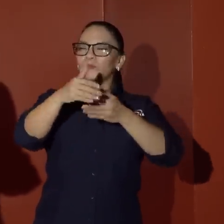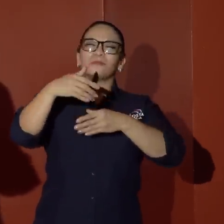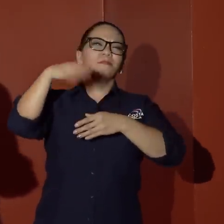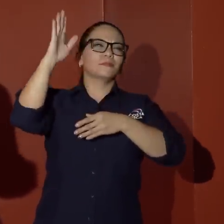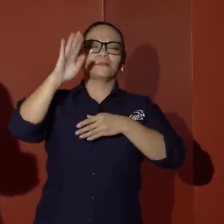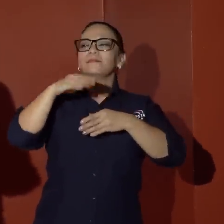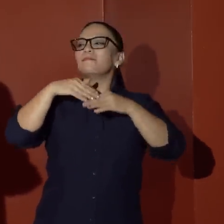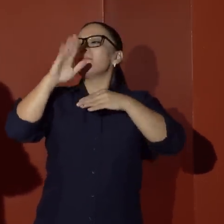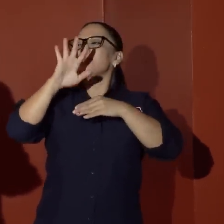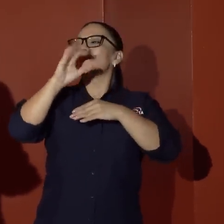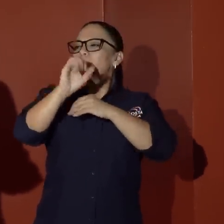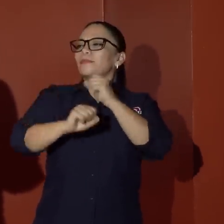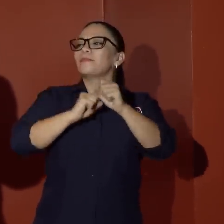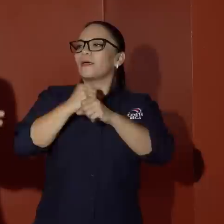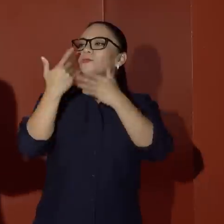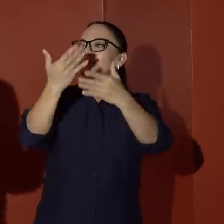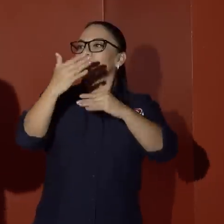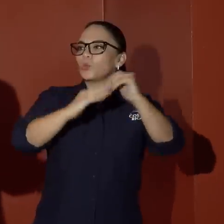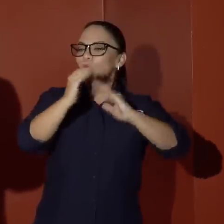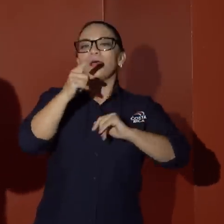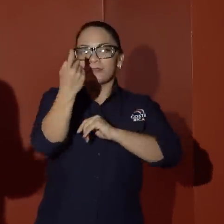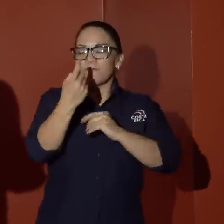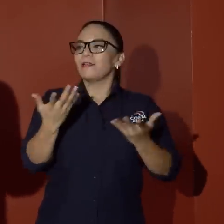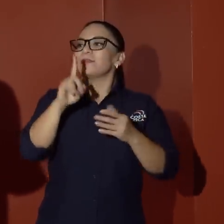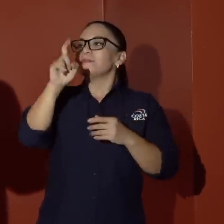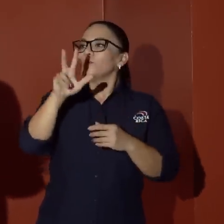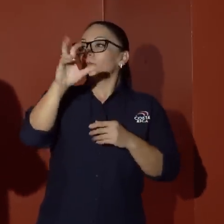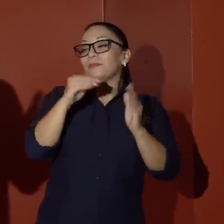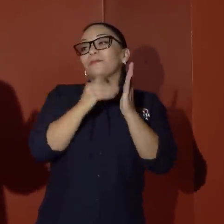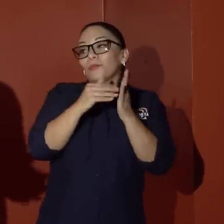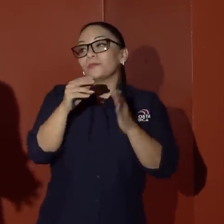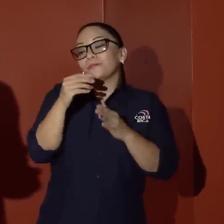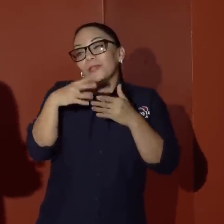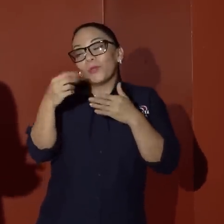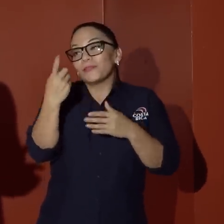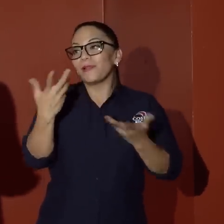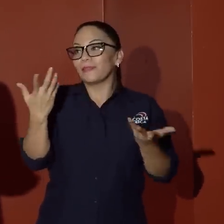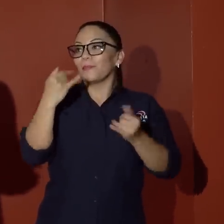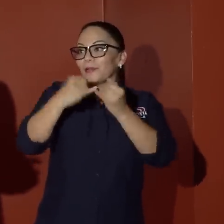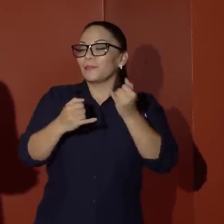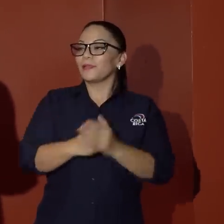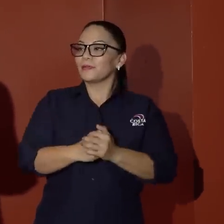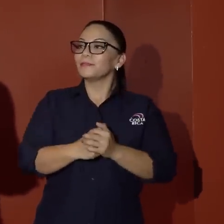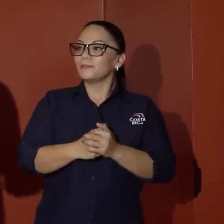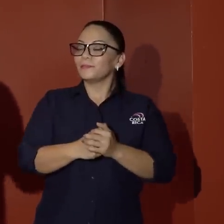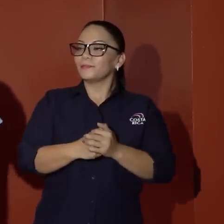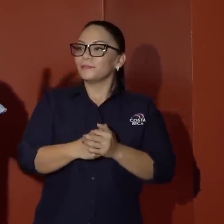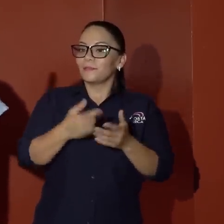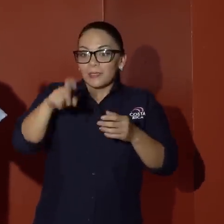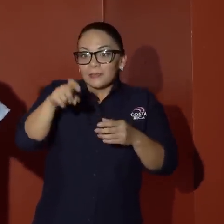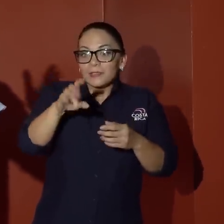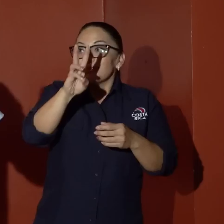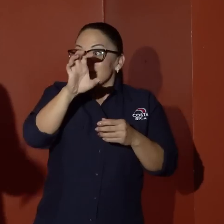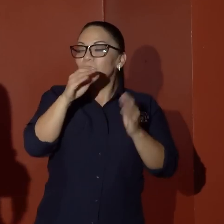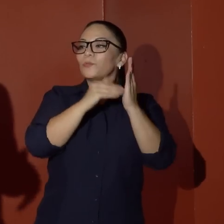y pico de años de estar esperando. Bueno, nos hacen falta 130 millones de dólares para terminarla. Se ocupan